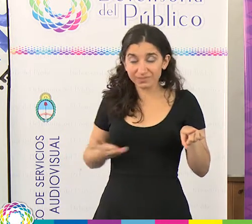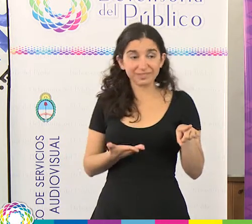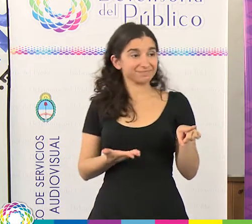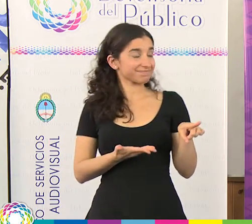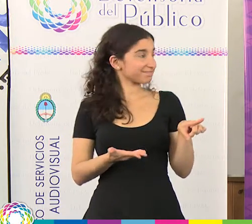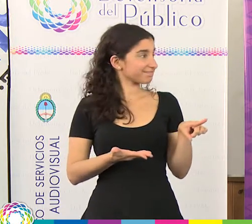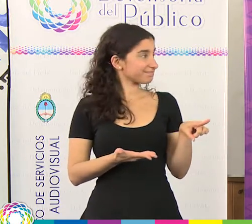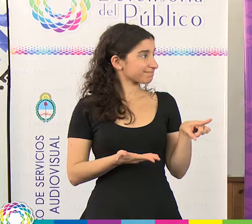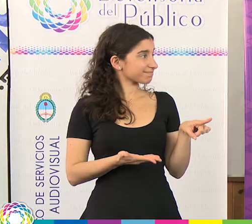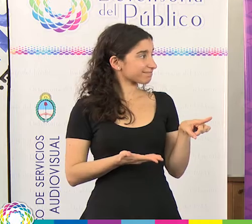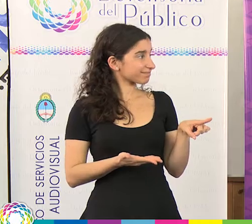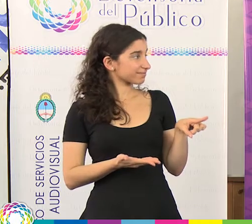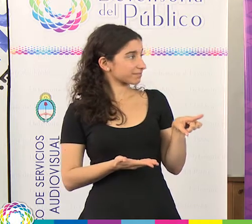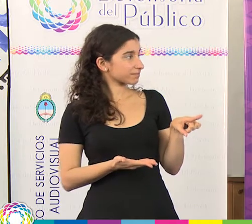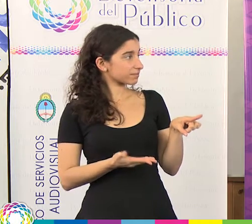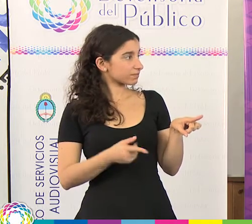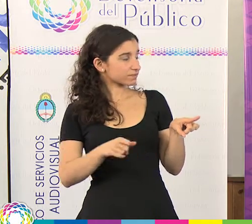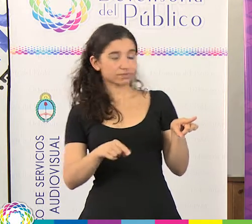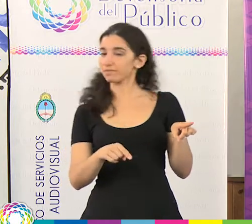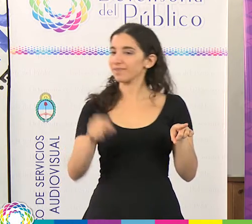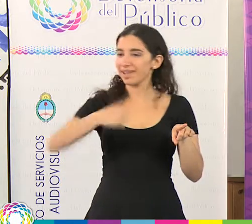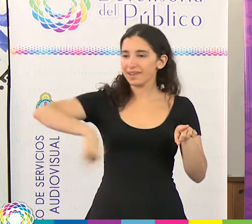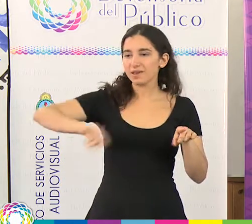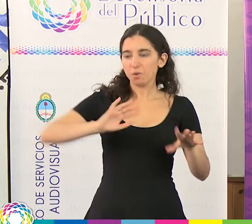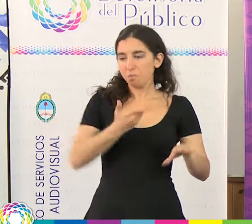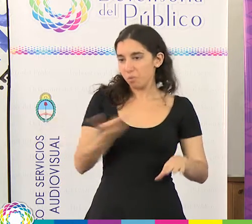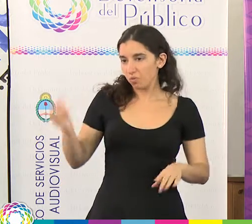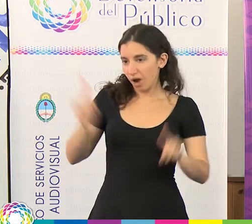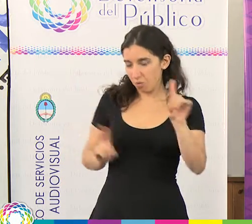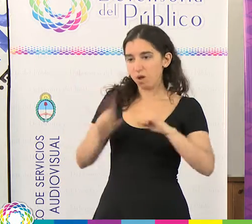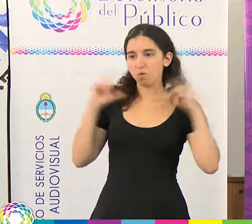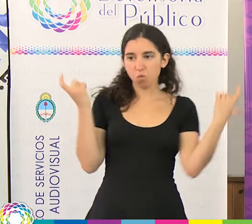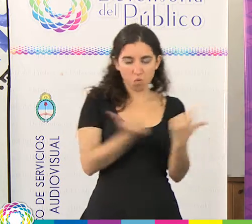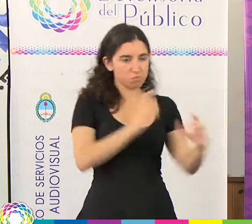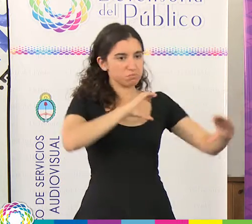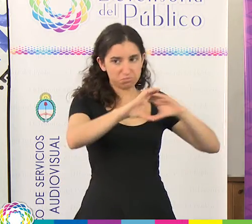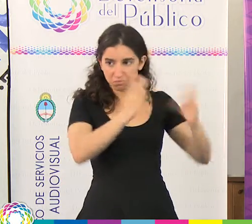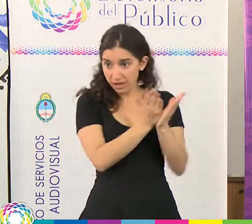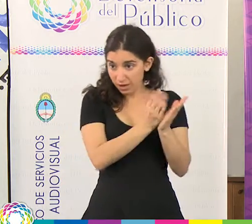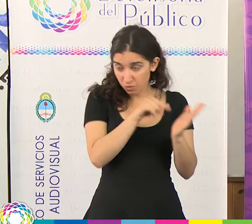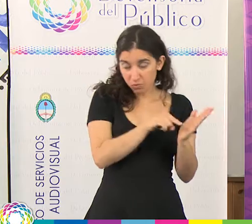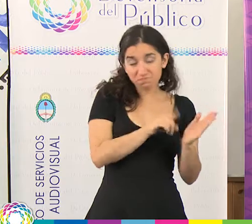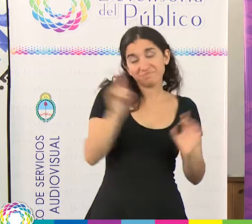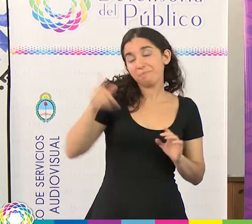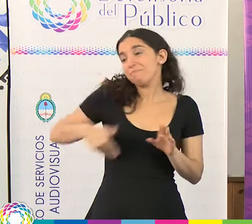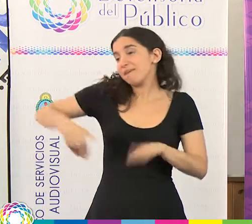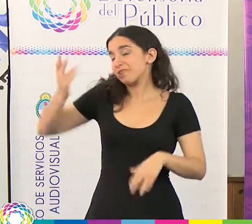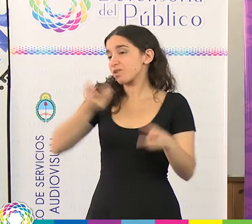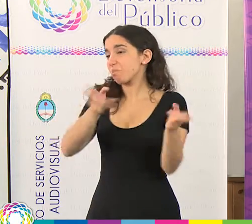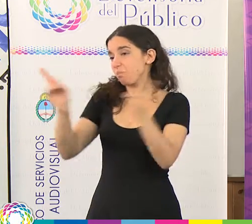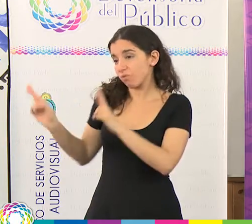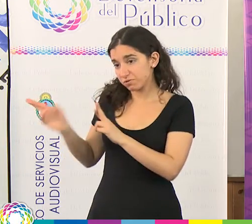bien en la parte de la referencia y la organización hay comunicadores sociales, la mayoría somos profesores,